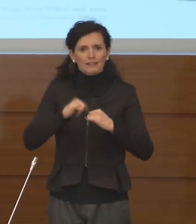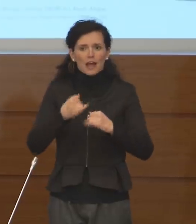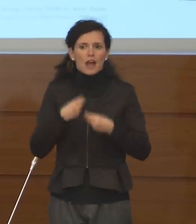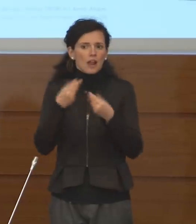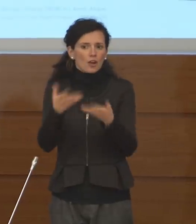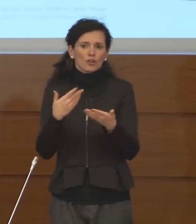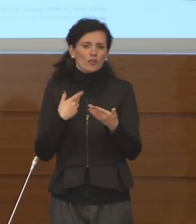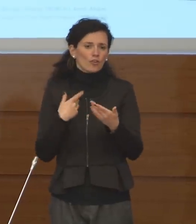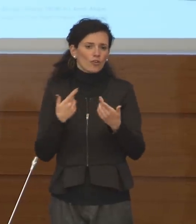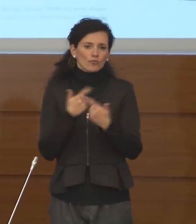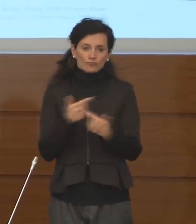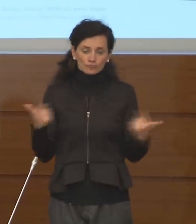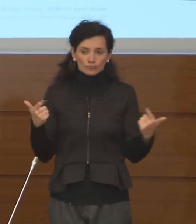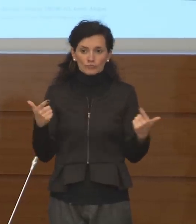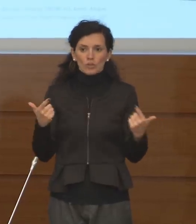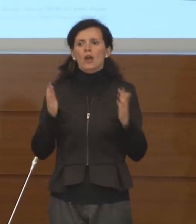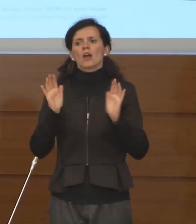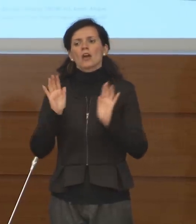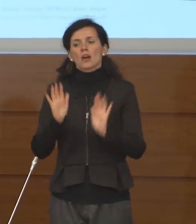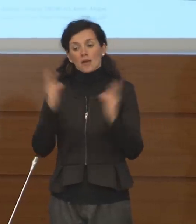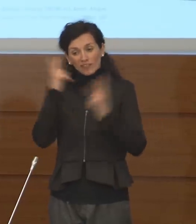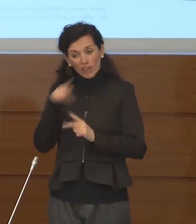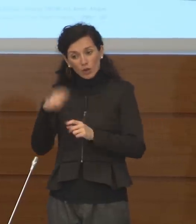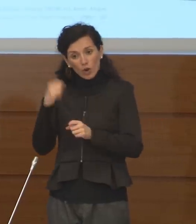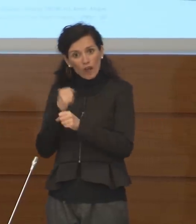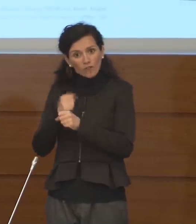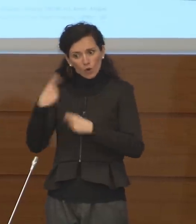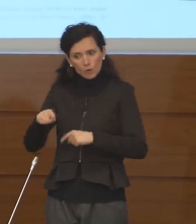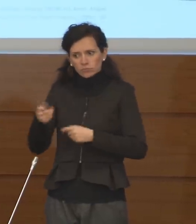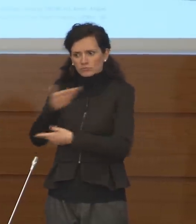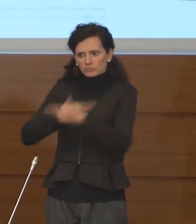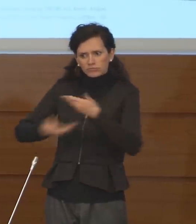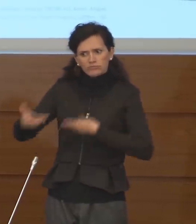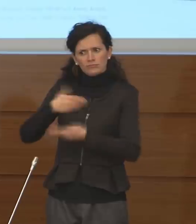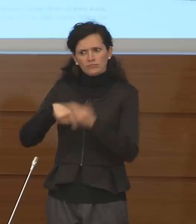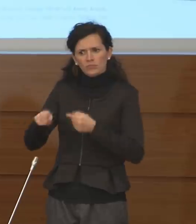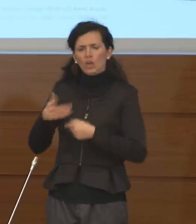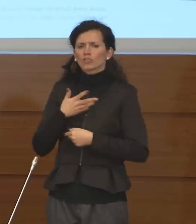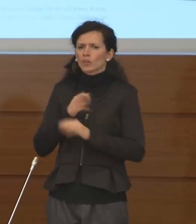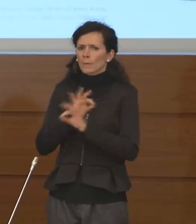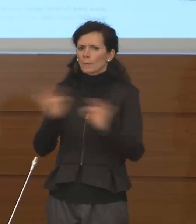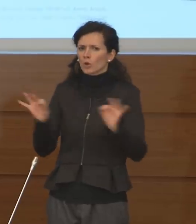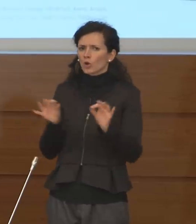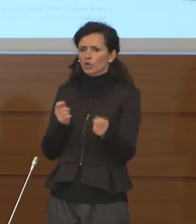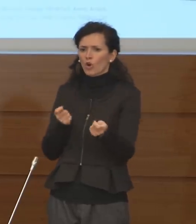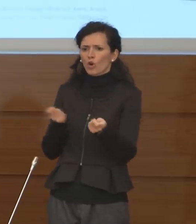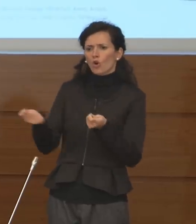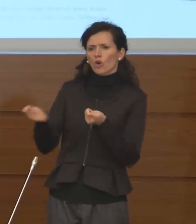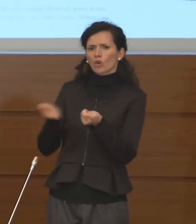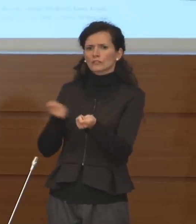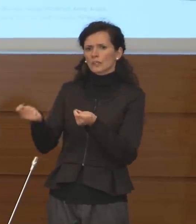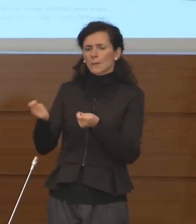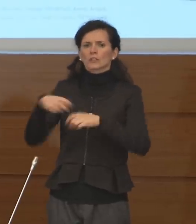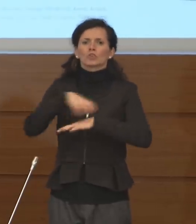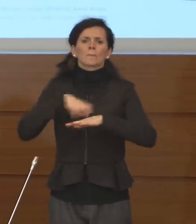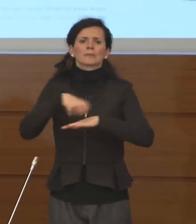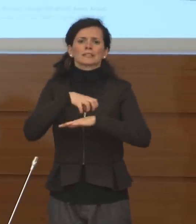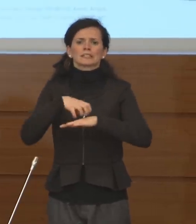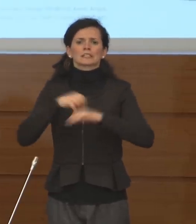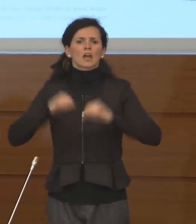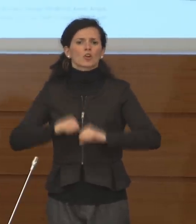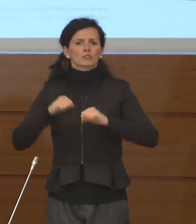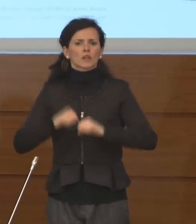'attività che è coordinata e non può che essere tale dal Ministero della Salute